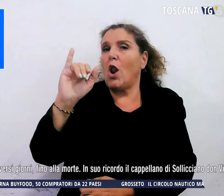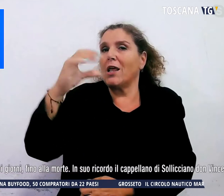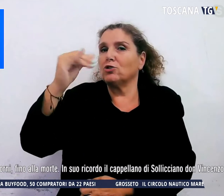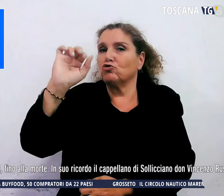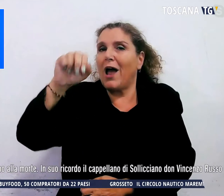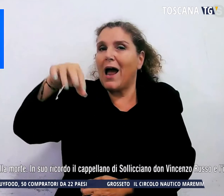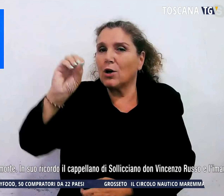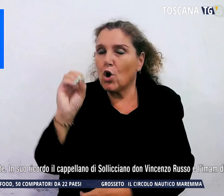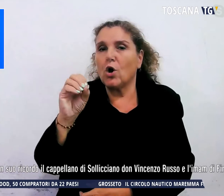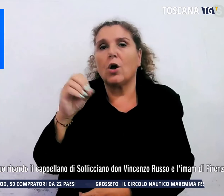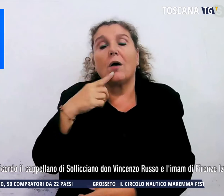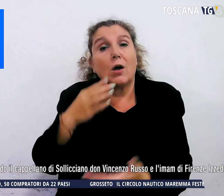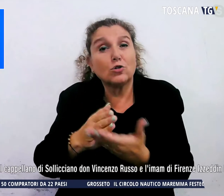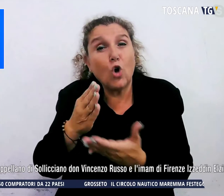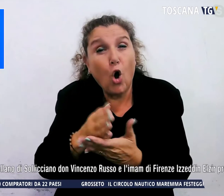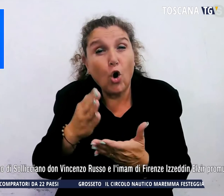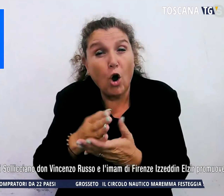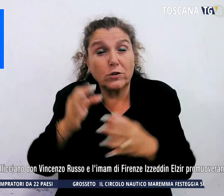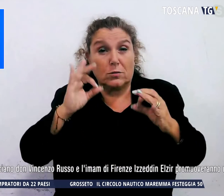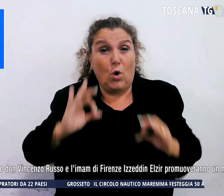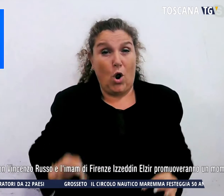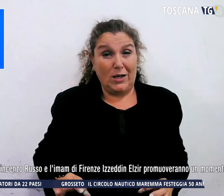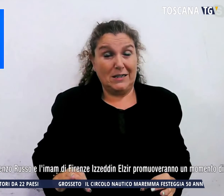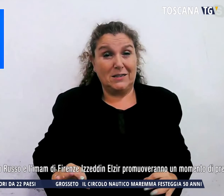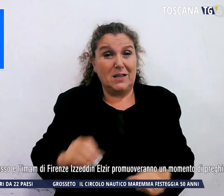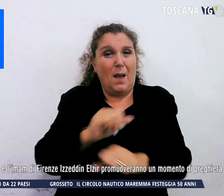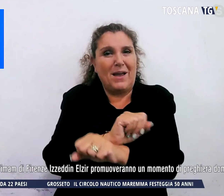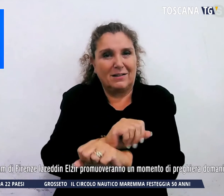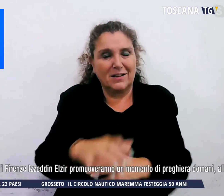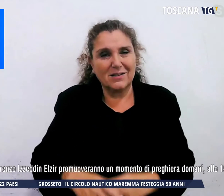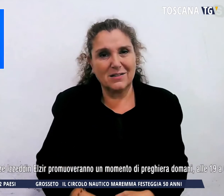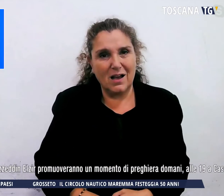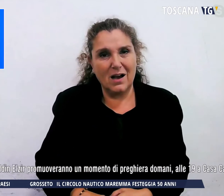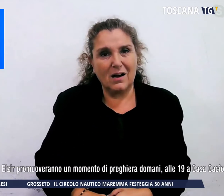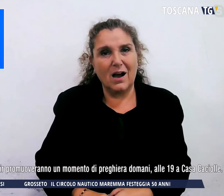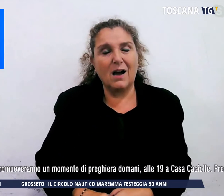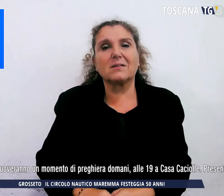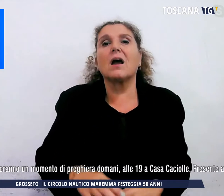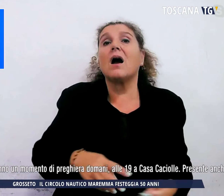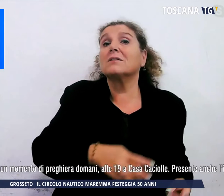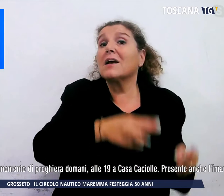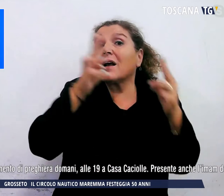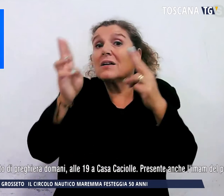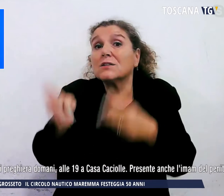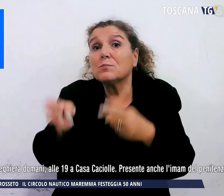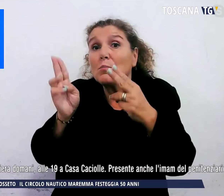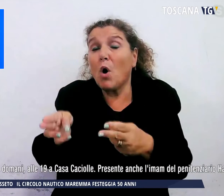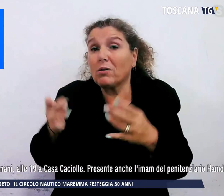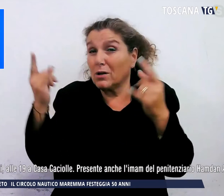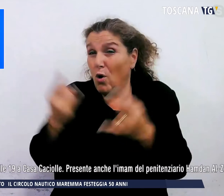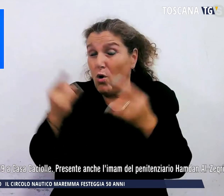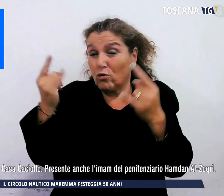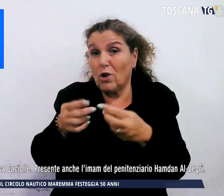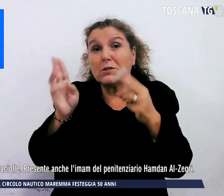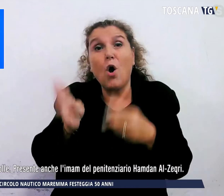soccorso dagli agenti penitenziari. Era stato trasportato con urgenza in ospedale dove è rimasto